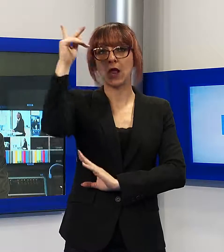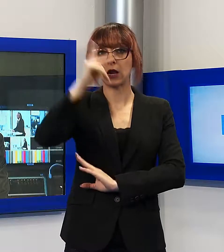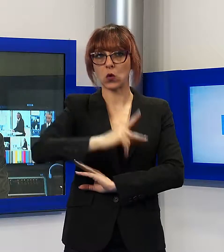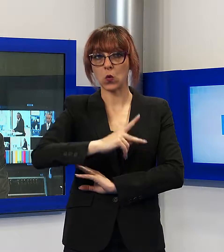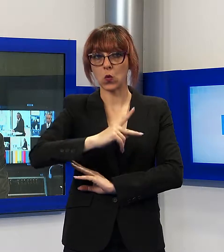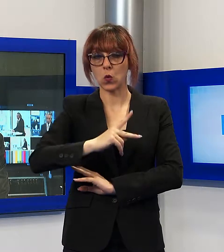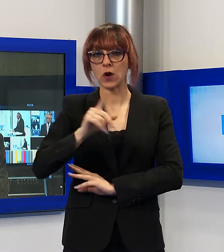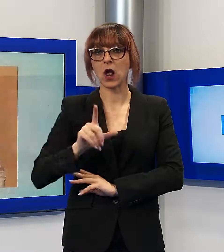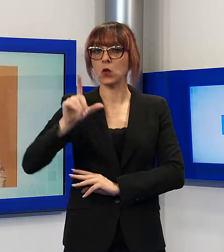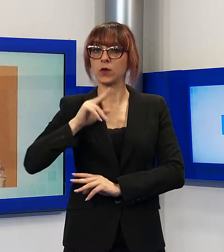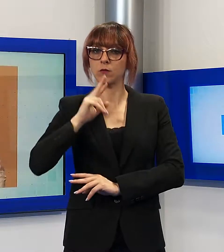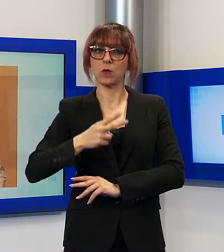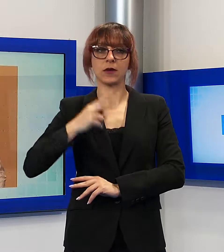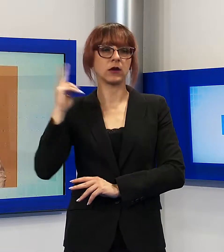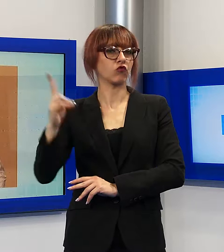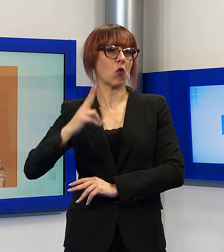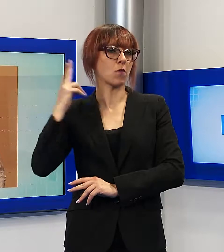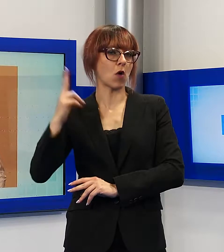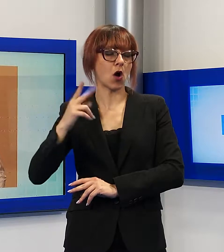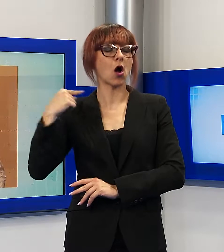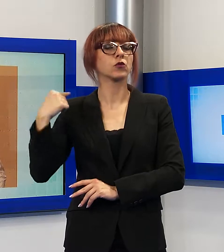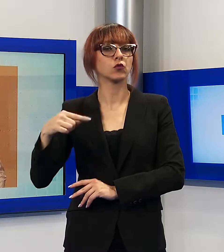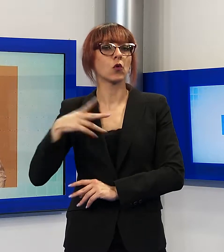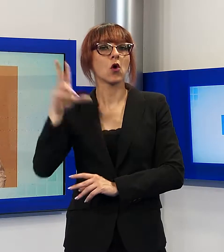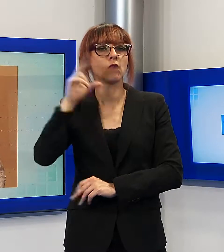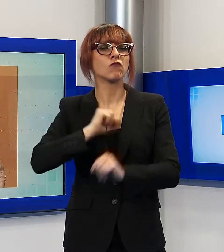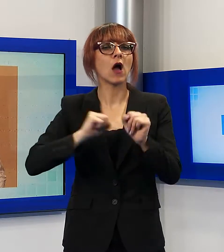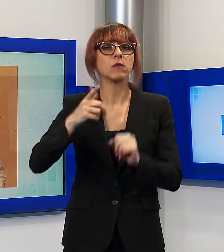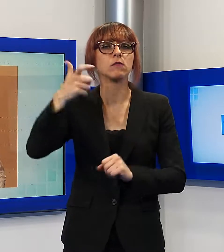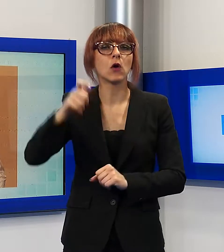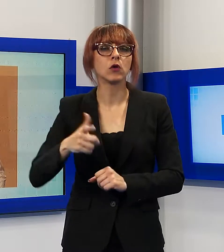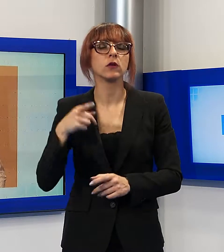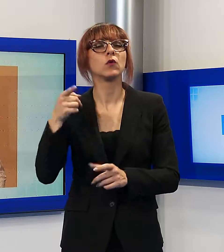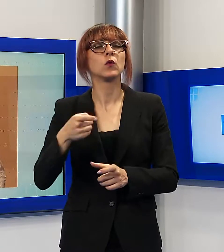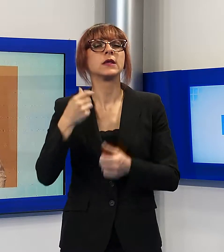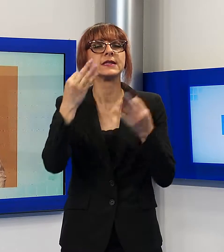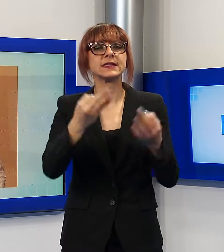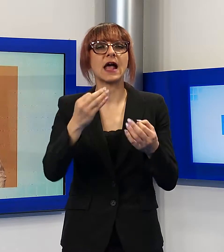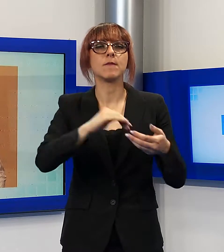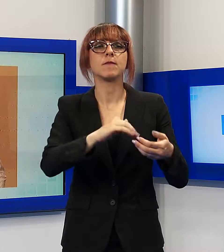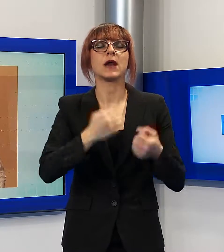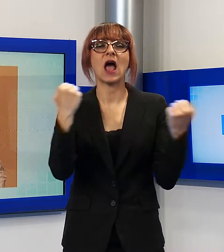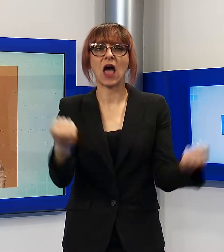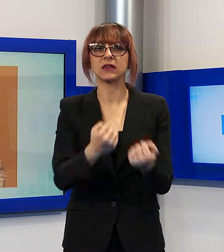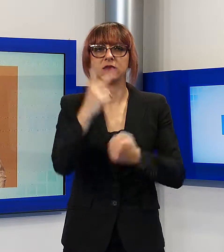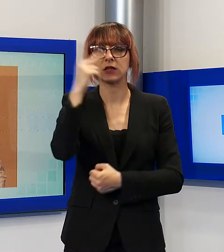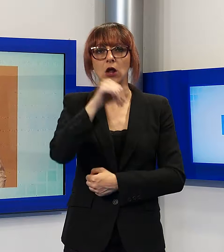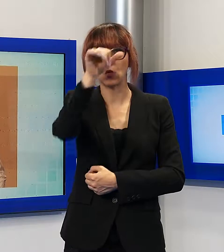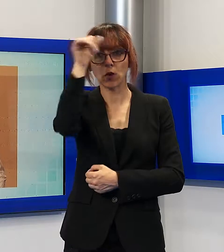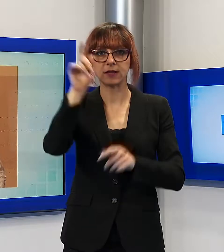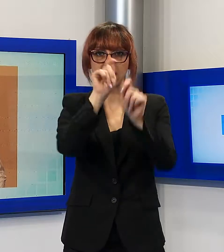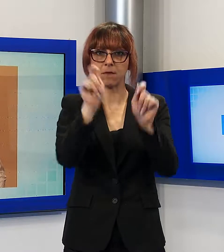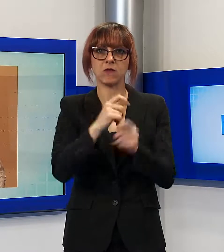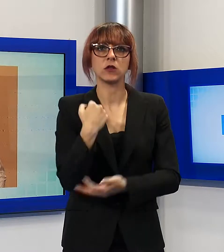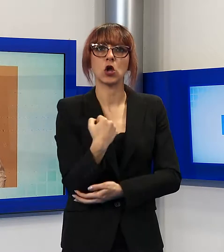nel tardo pomeriggio di lunedì, era molto conosciuto tra le altre cose anche come grande sostenitore di questa manifestazione. Torre era stato anche